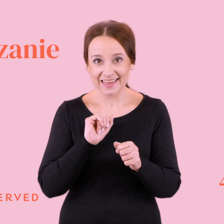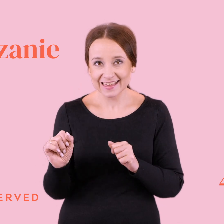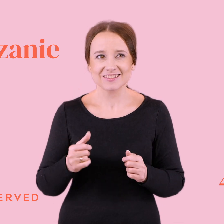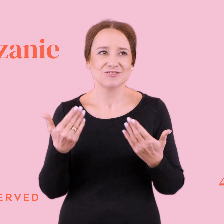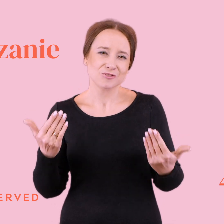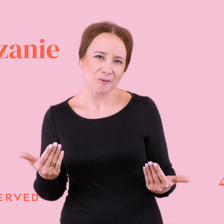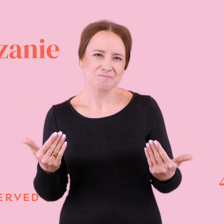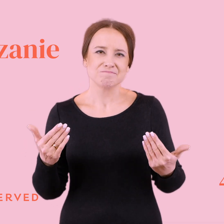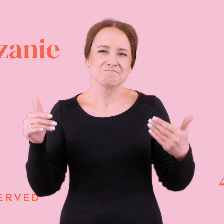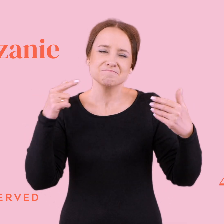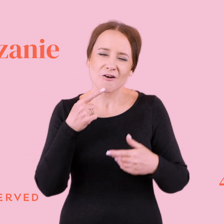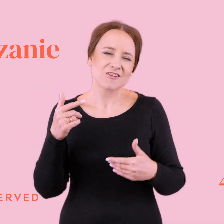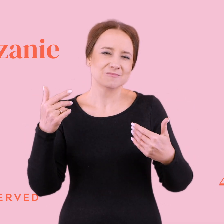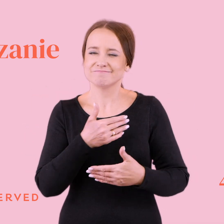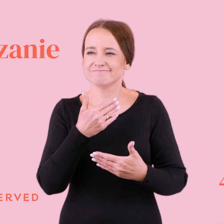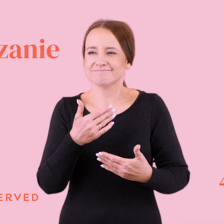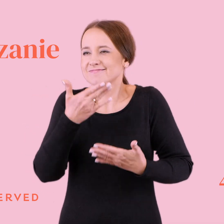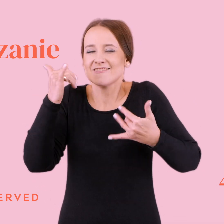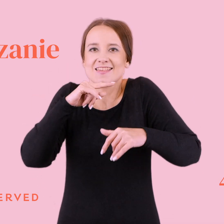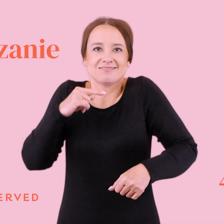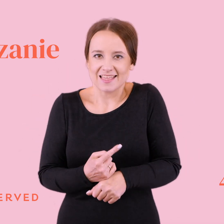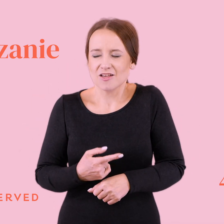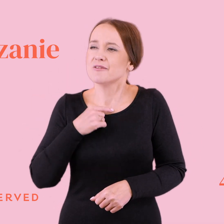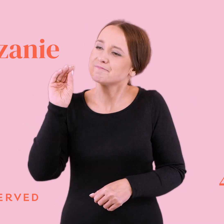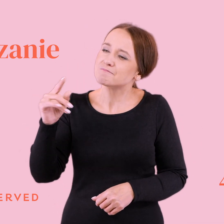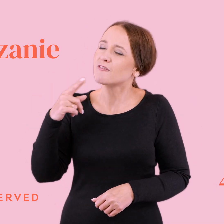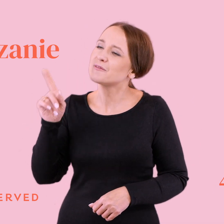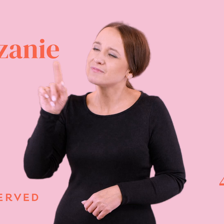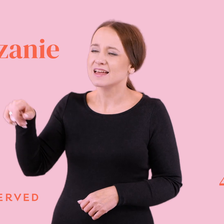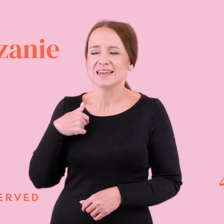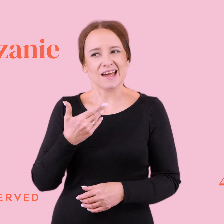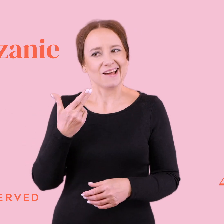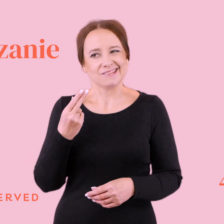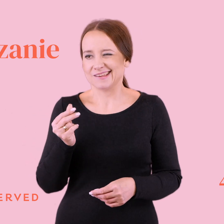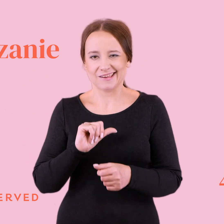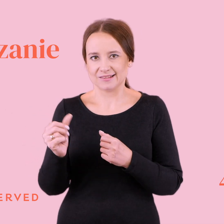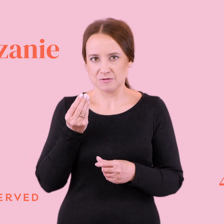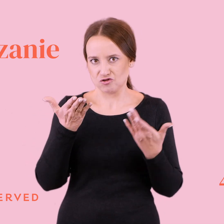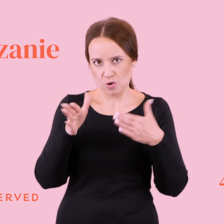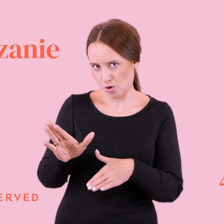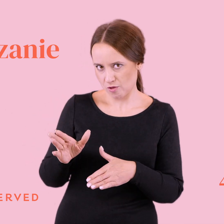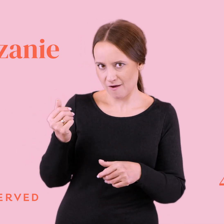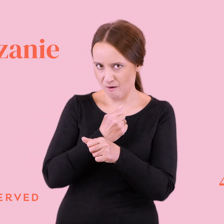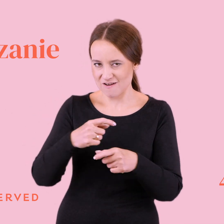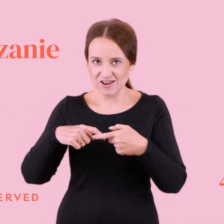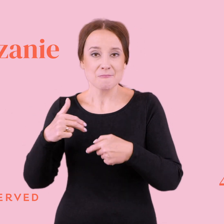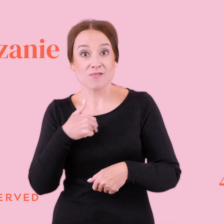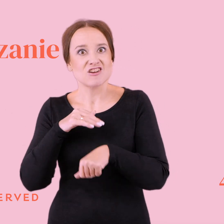no powiedzmy, że jest niezdecydowana. I powiedziałam mu, no wiesz co, słuchaj, ja to jeszcze nie jestem gotowa na poważny związek. No bo nasza przyjaciółka chce mieć poprzez